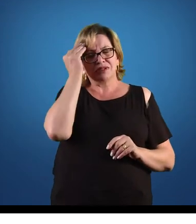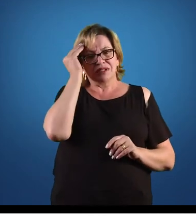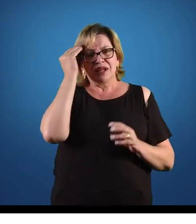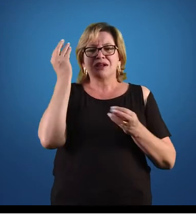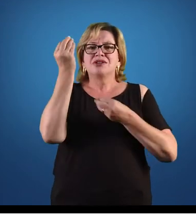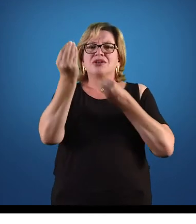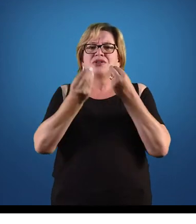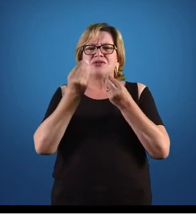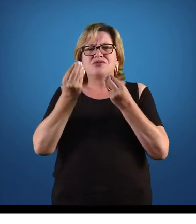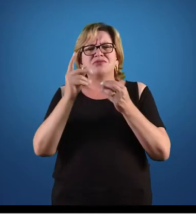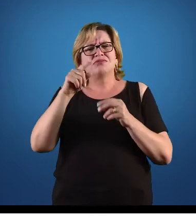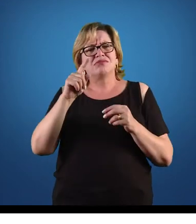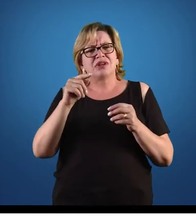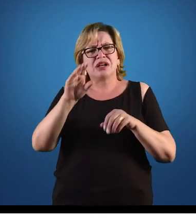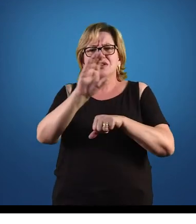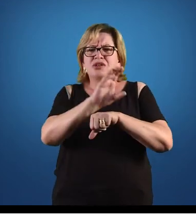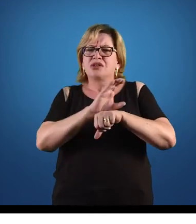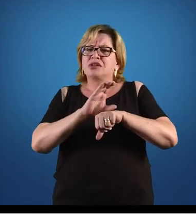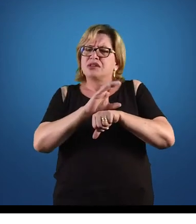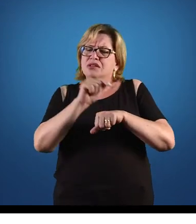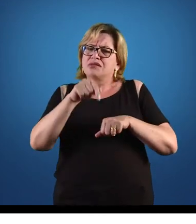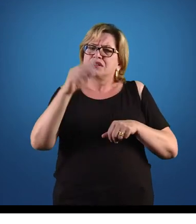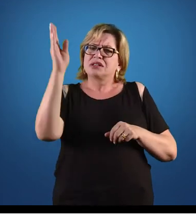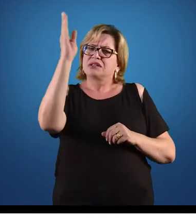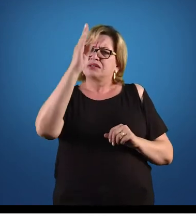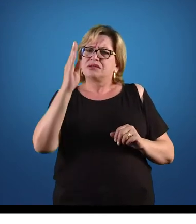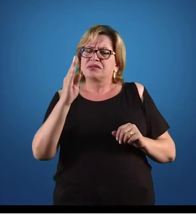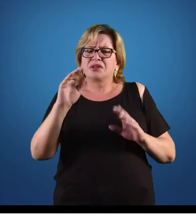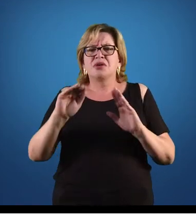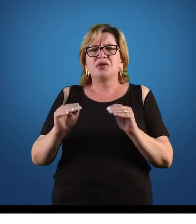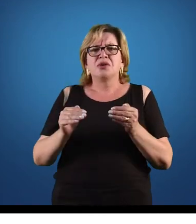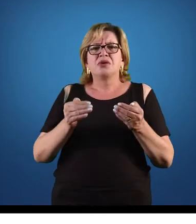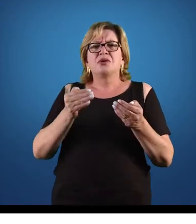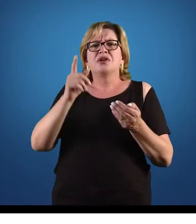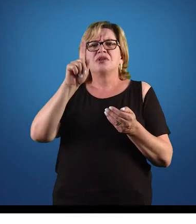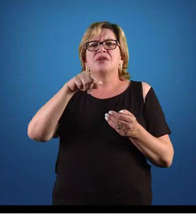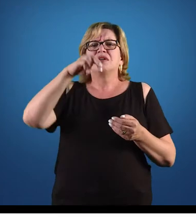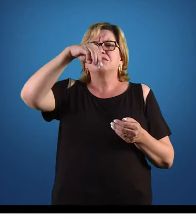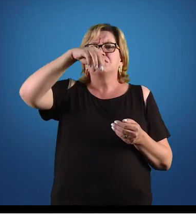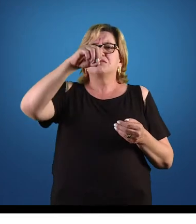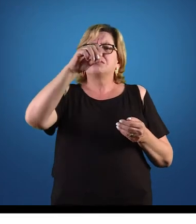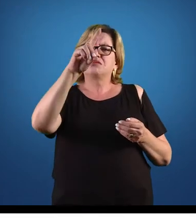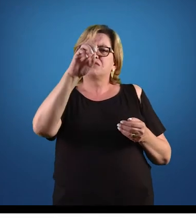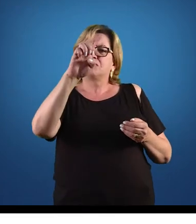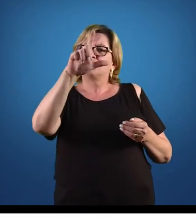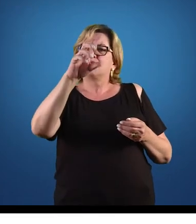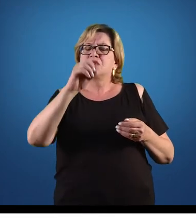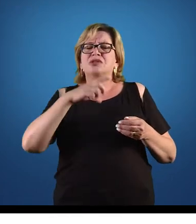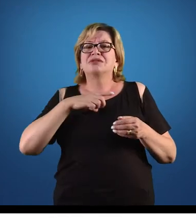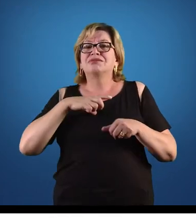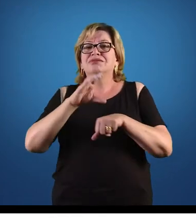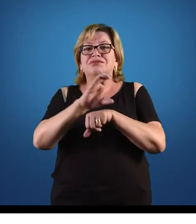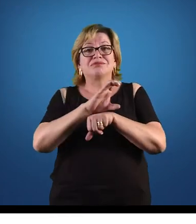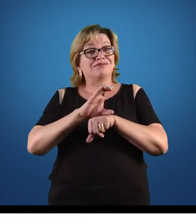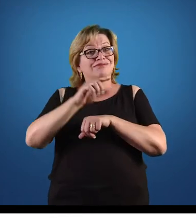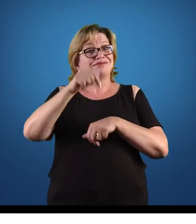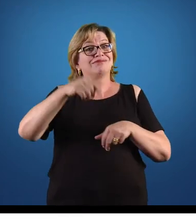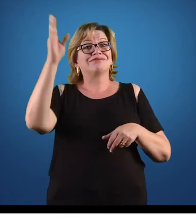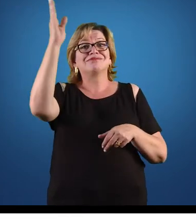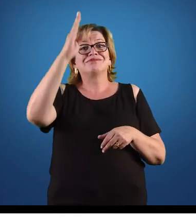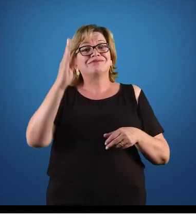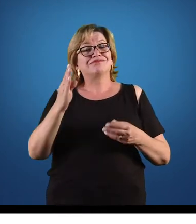como está a nossa Constituição, né? Qual é o modelo que está na Constituição